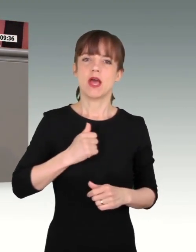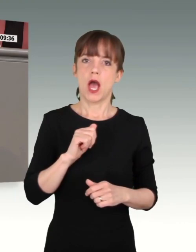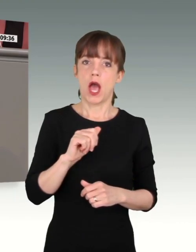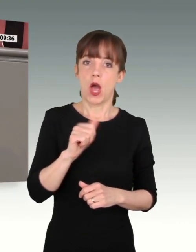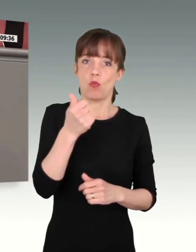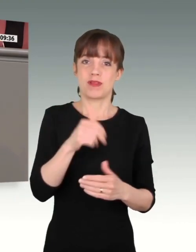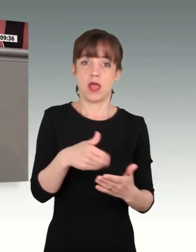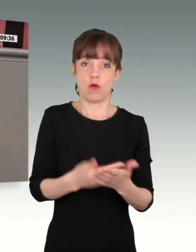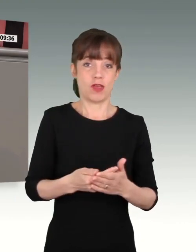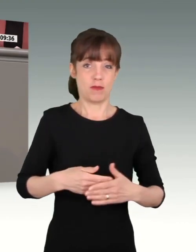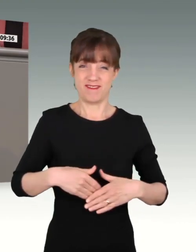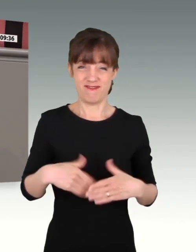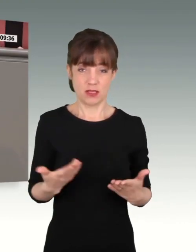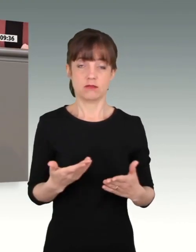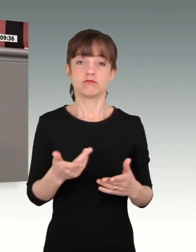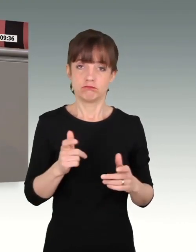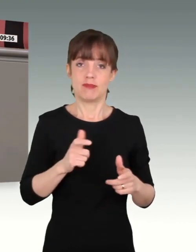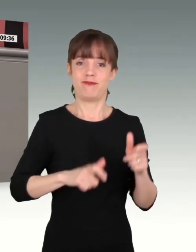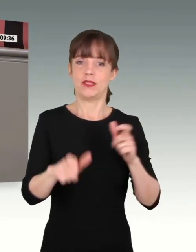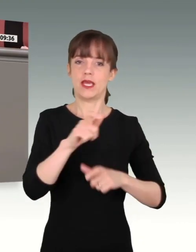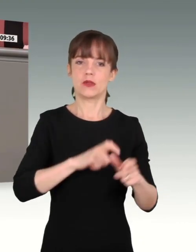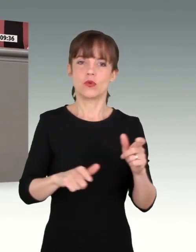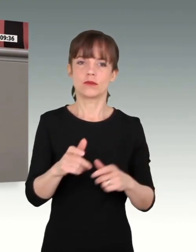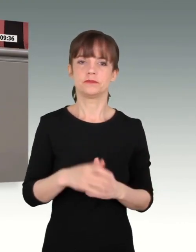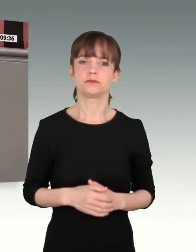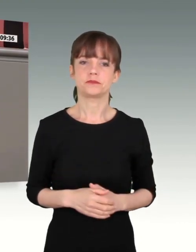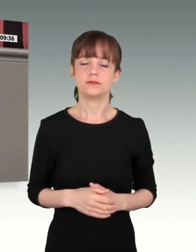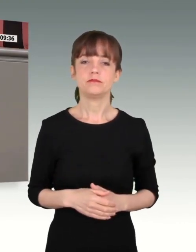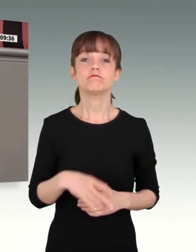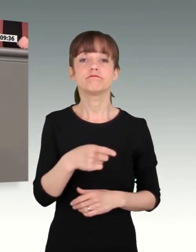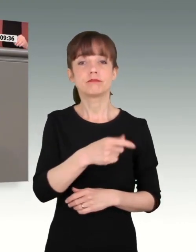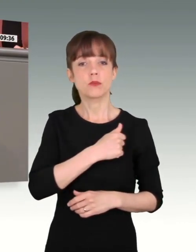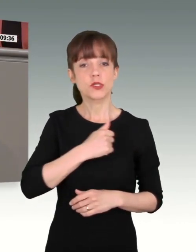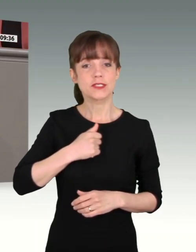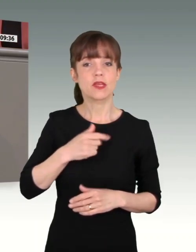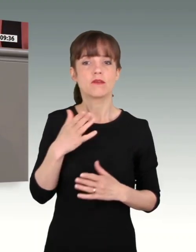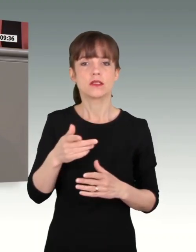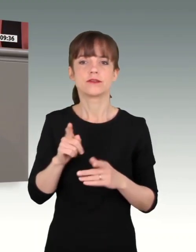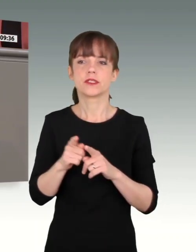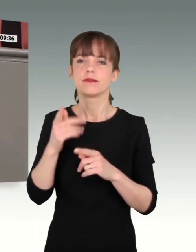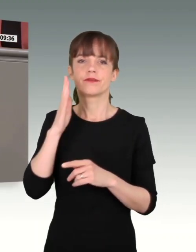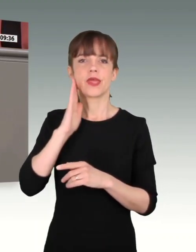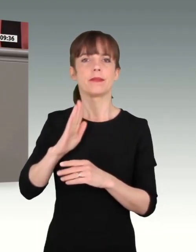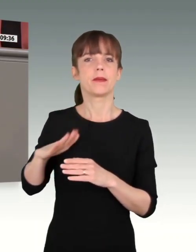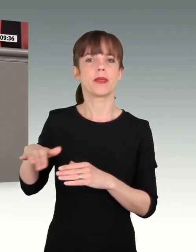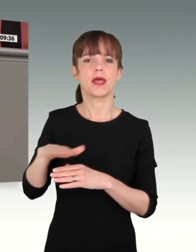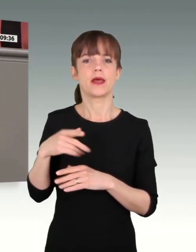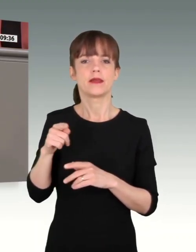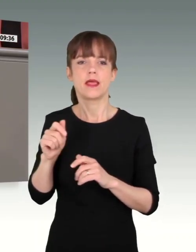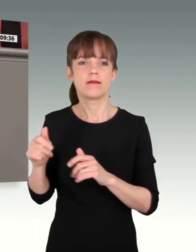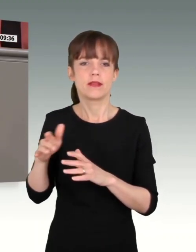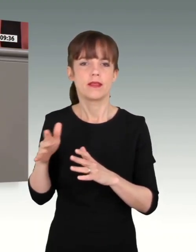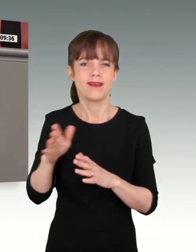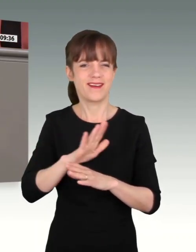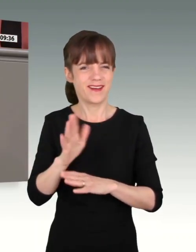Die Truppe beweist nicht beim Aushelfen in fremden Bereichen, was sie kann, sondern im militärischen Regelbetrieb, im täglichen Kasernendienst, auf den zahlreichen Übungen,